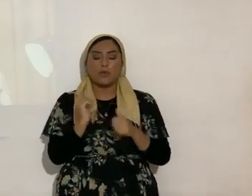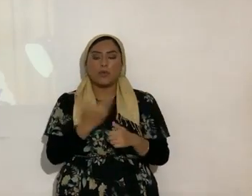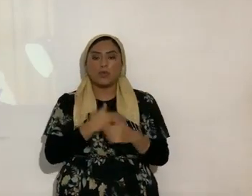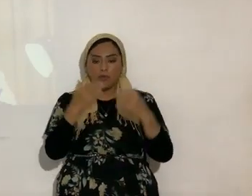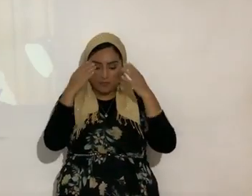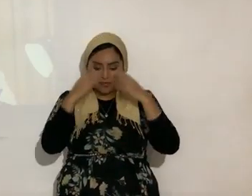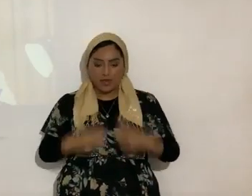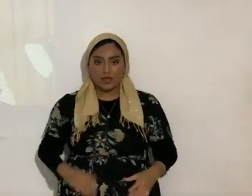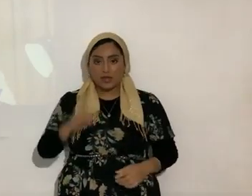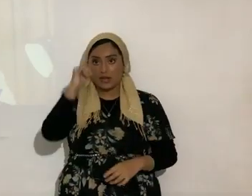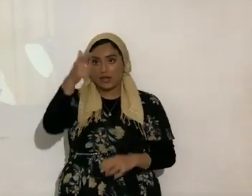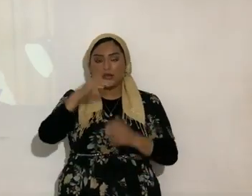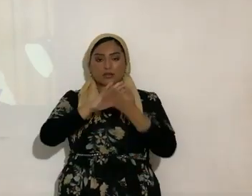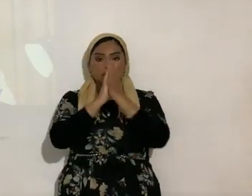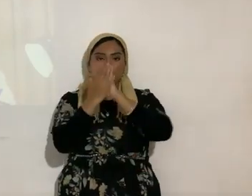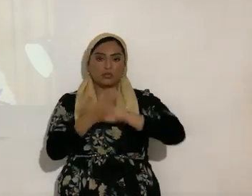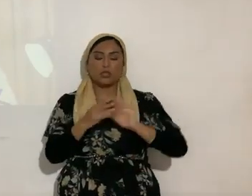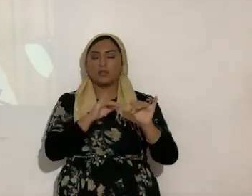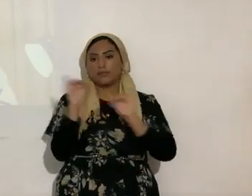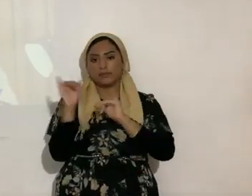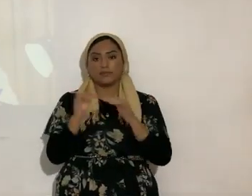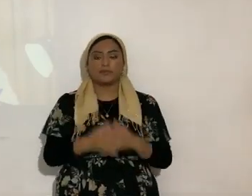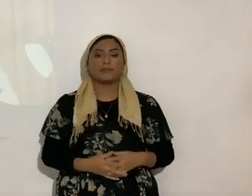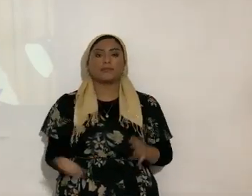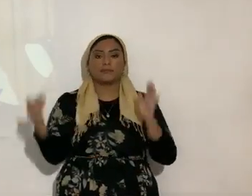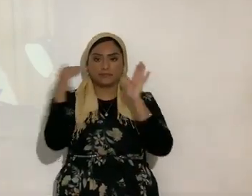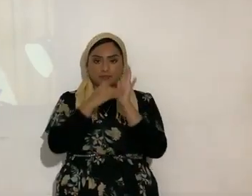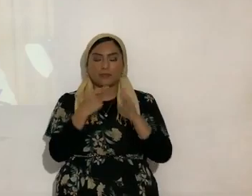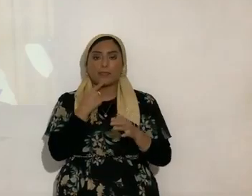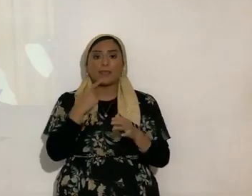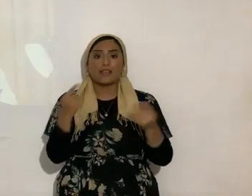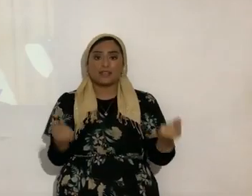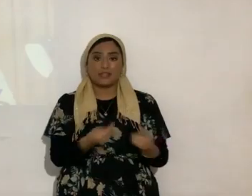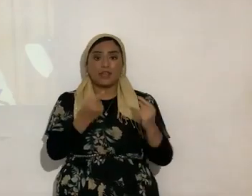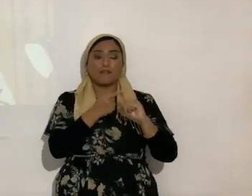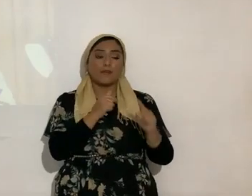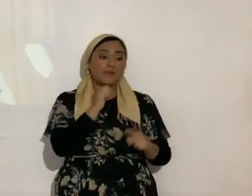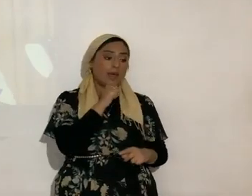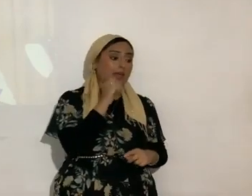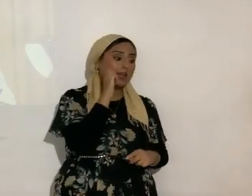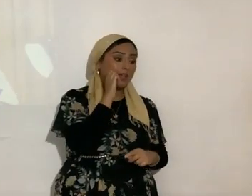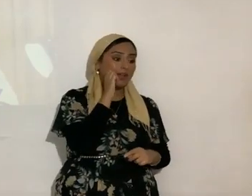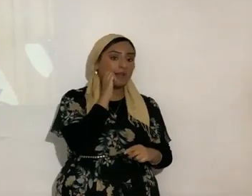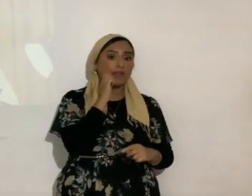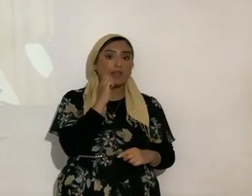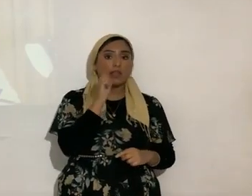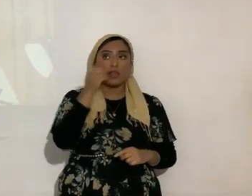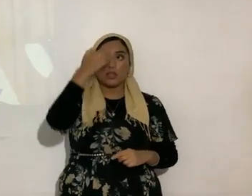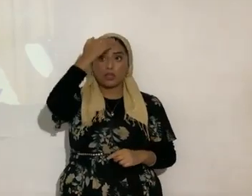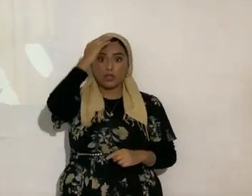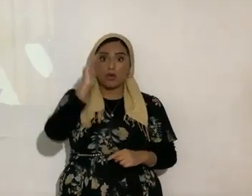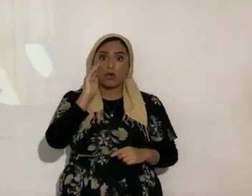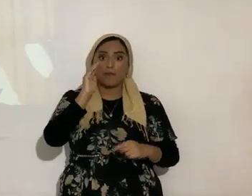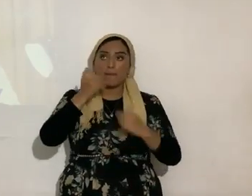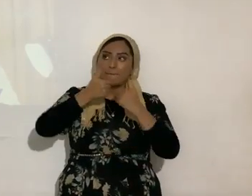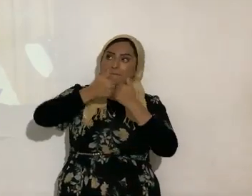serán transformados, hermanos. Y repito, el pecado de Adán y Eva separó al hombre del Todopoderoso, de Yahweh,